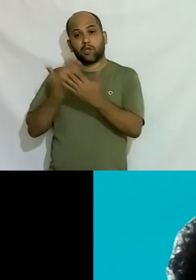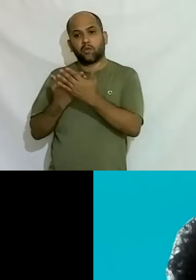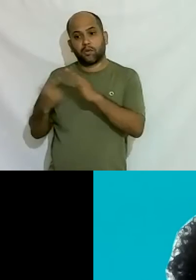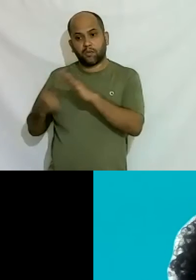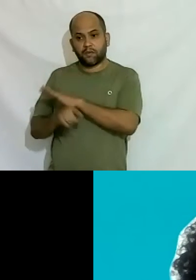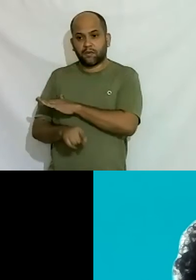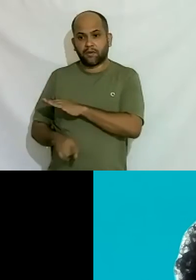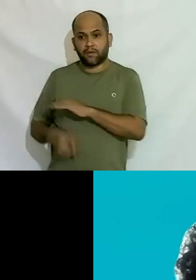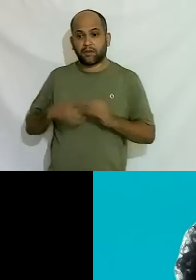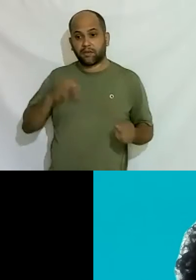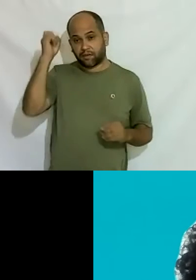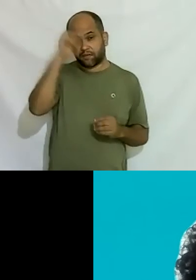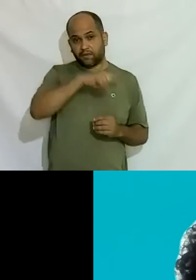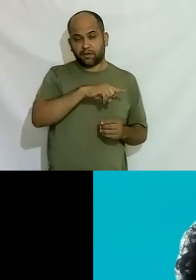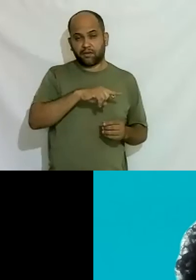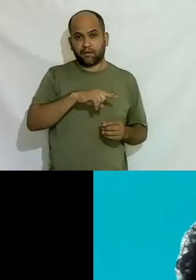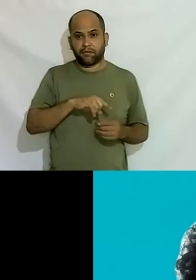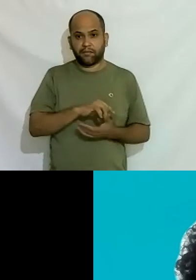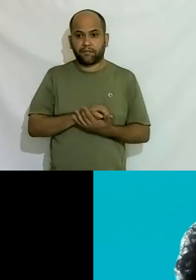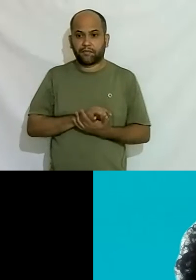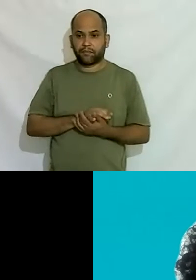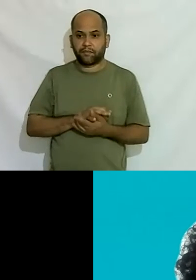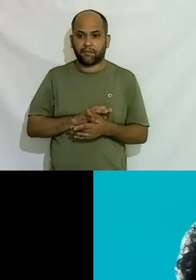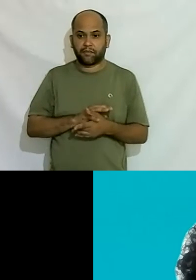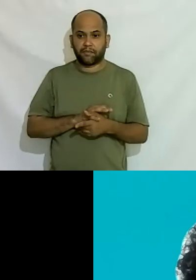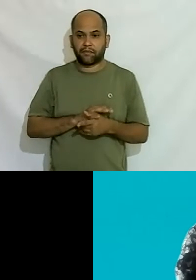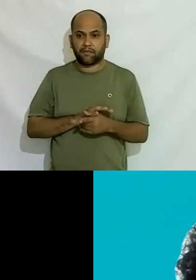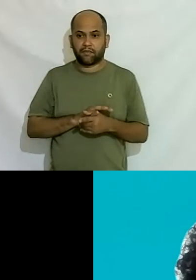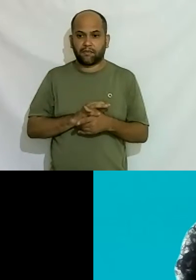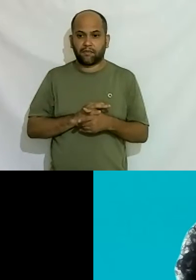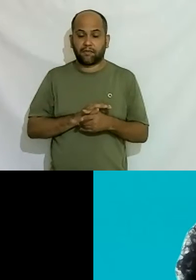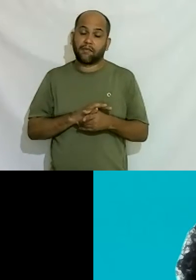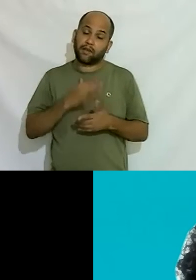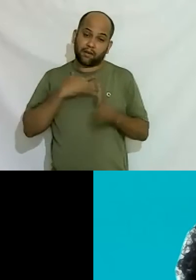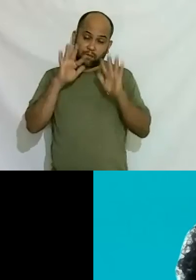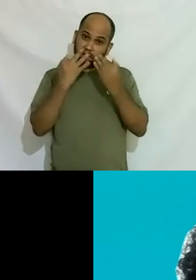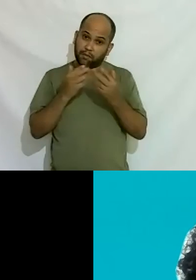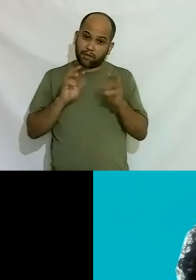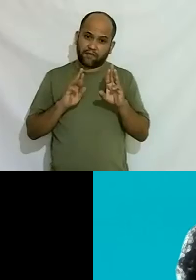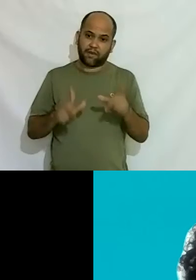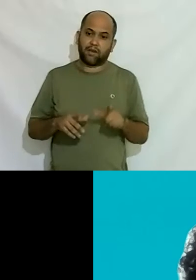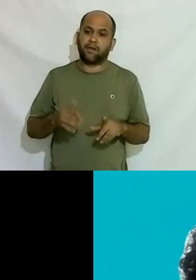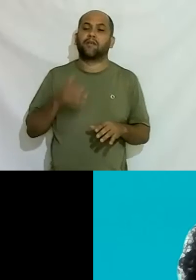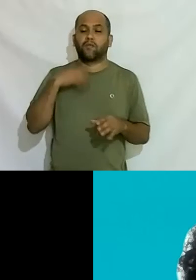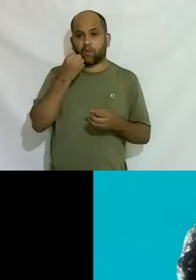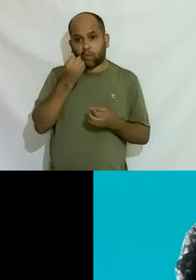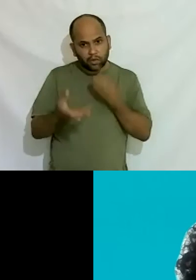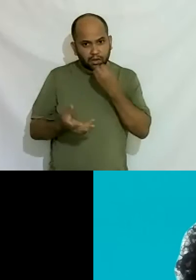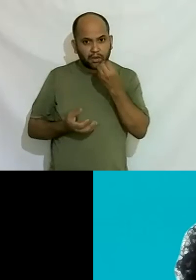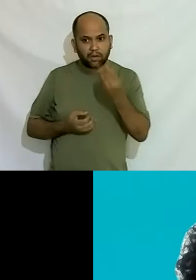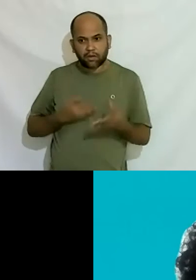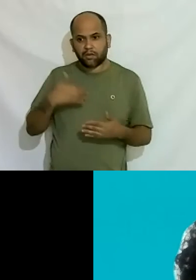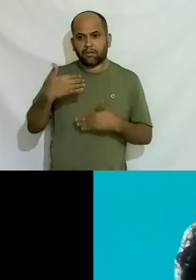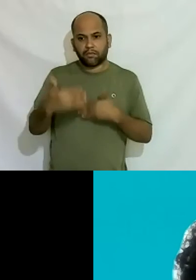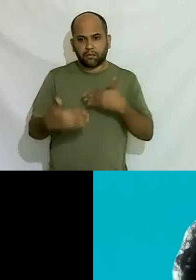isso é complicado de lidar né na minha família isso não aconteceu eu fui contando aos poucos durante depois